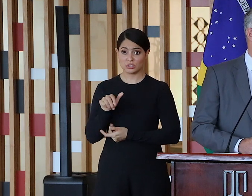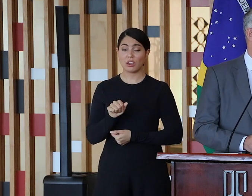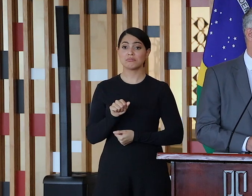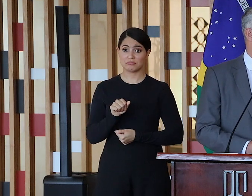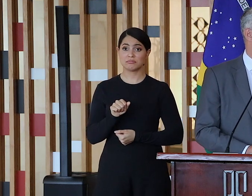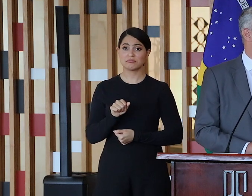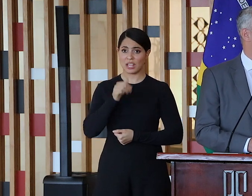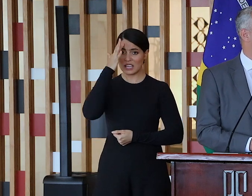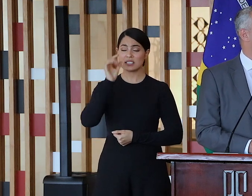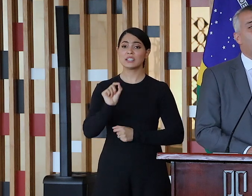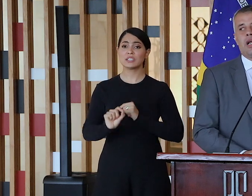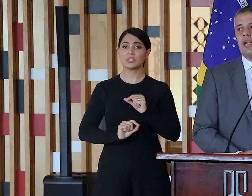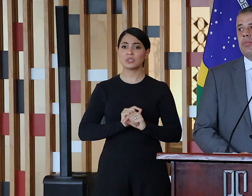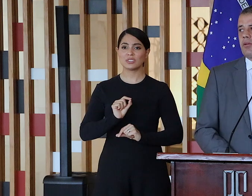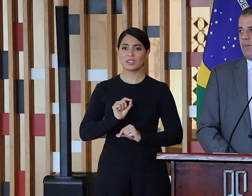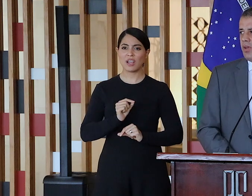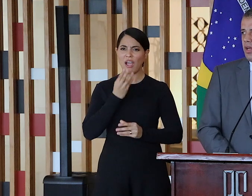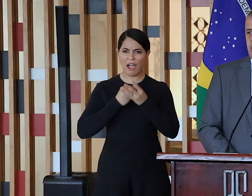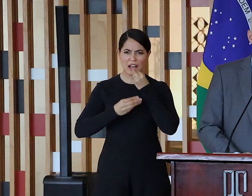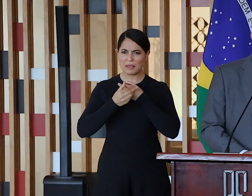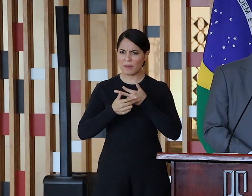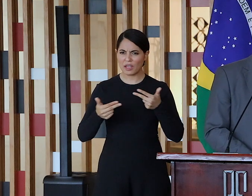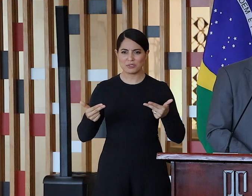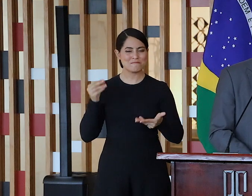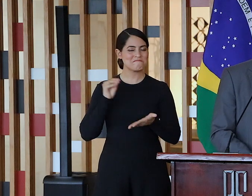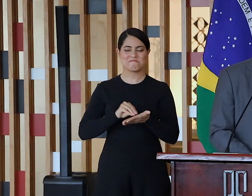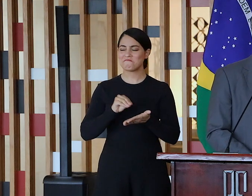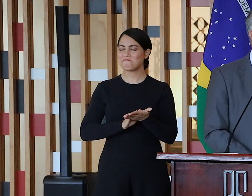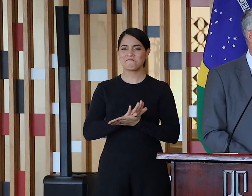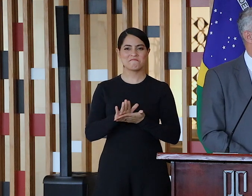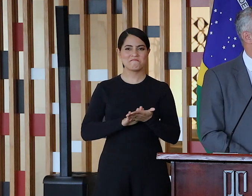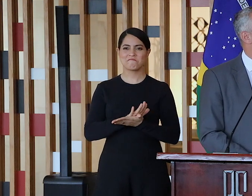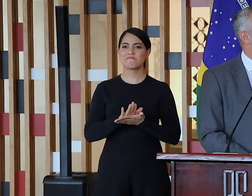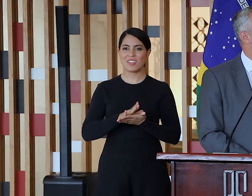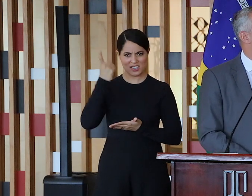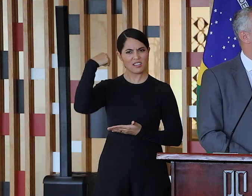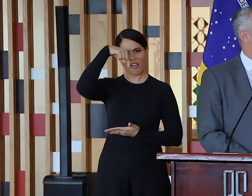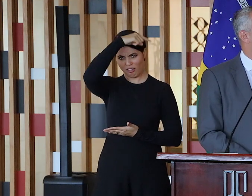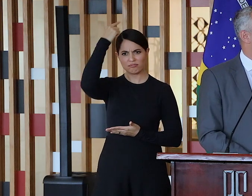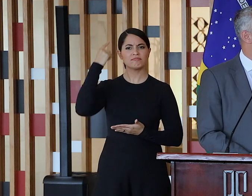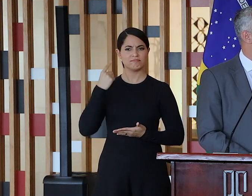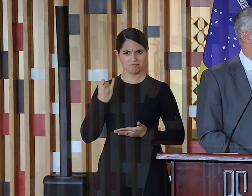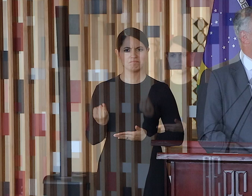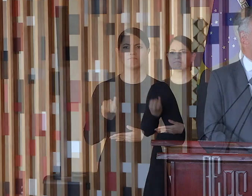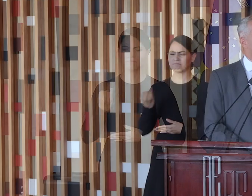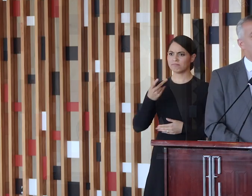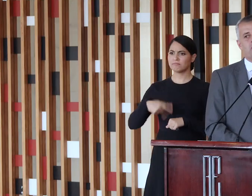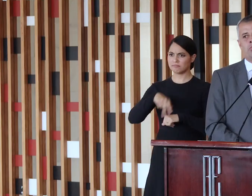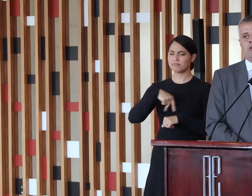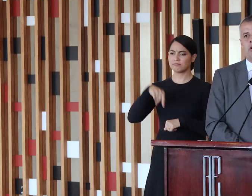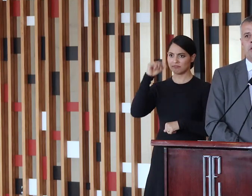a certeza de não faltar alimento. Isso é muito sagrado, é muito caro para nós brasileiros. essa é a maior